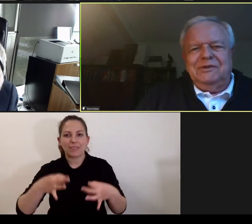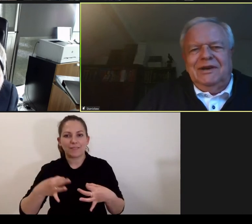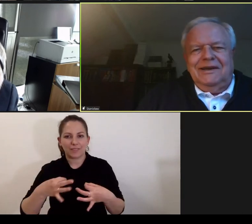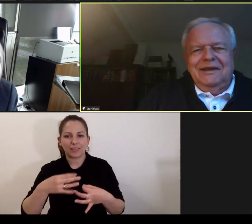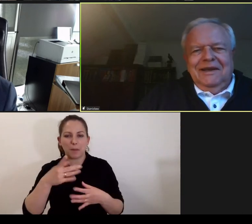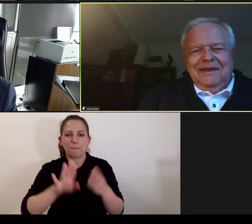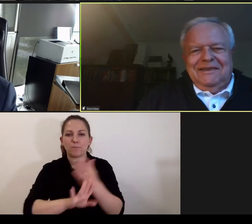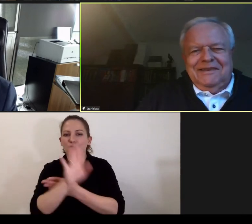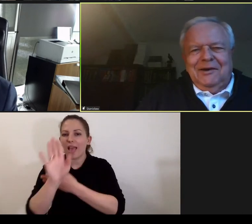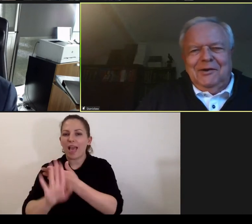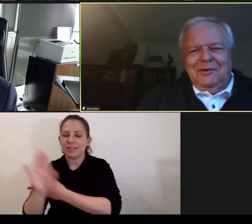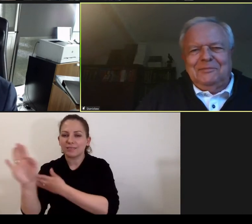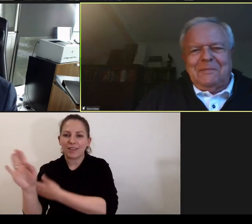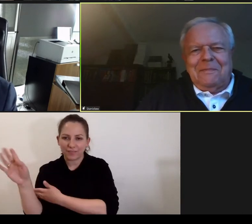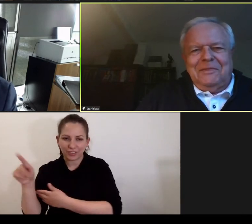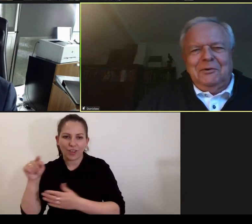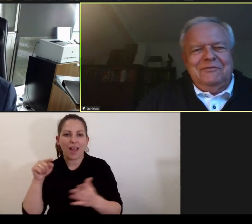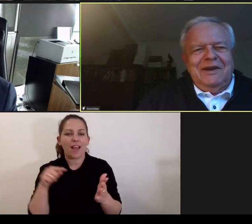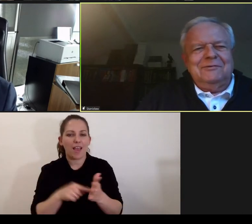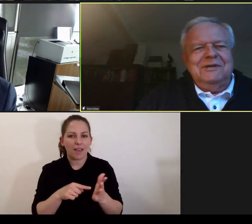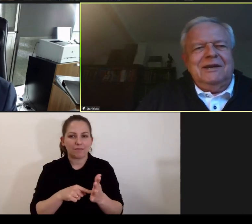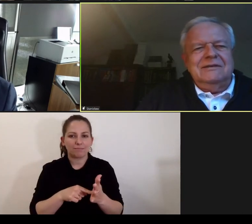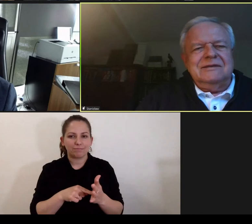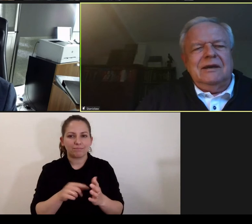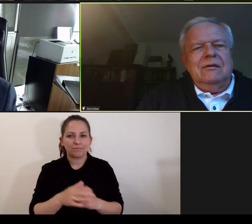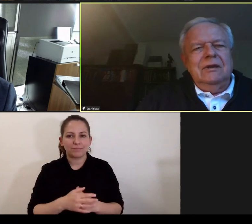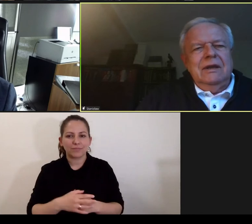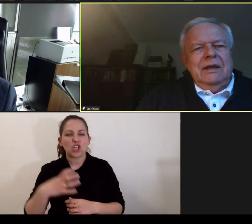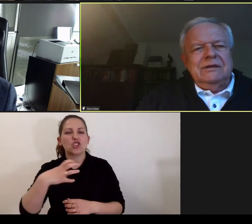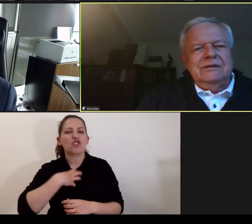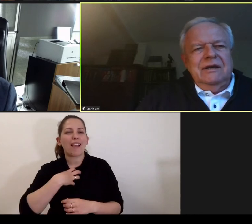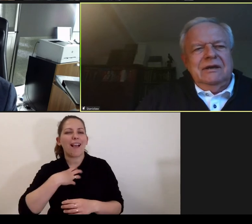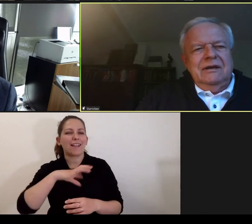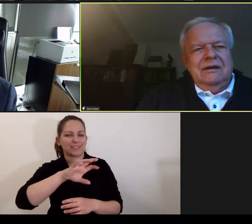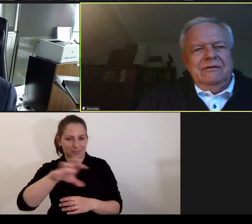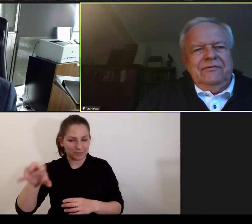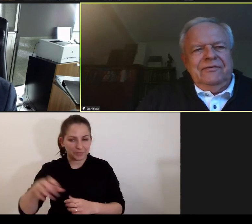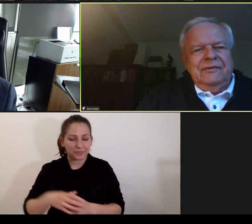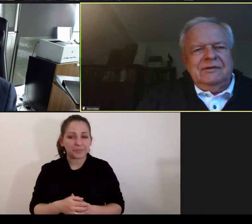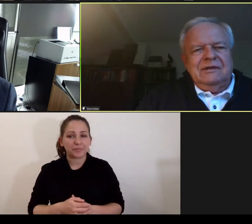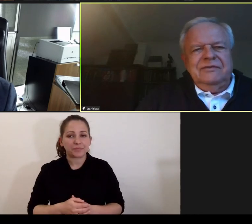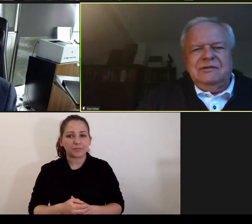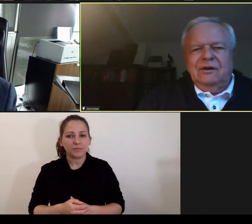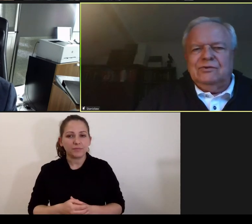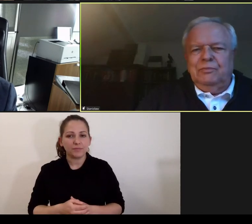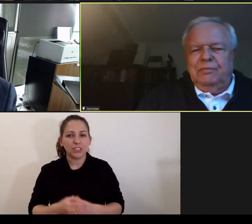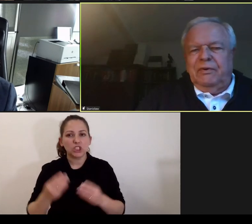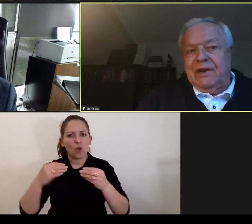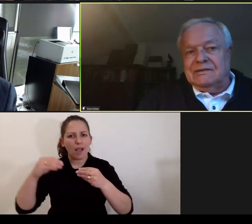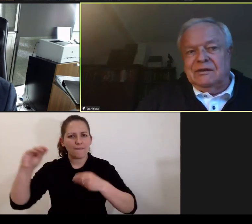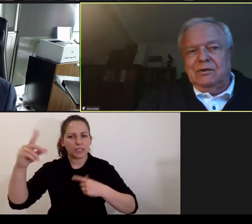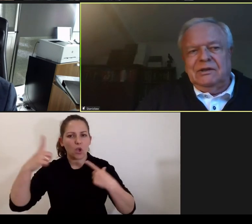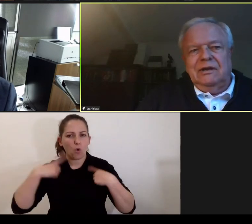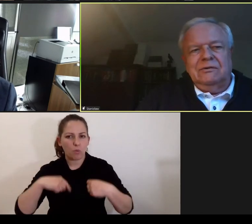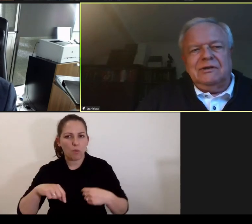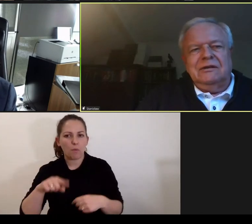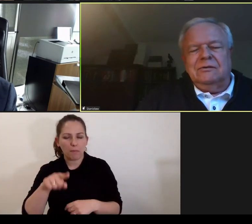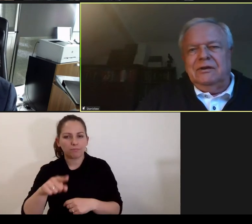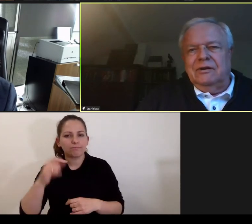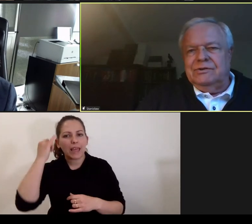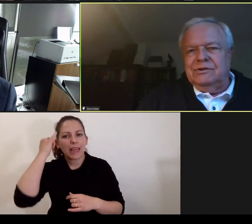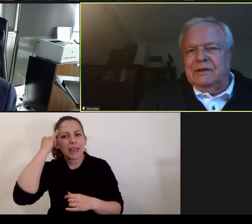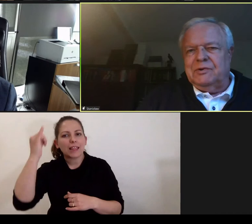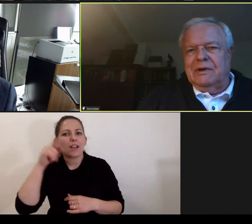dwaj przedstawiciele tego trybwira Tudziekańskiego, że coraz więcej osób powraca do idei